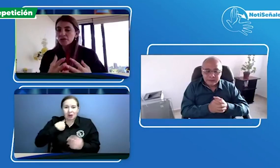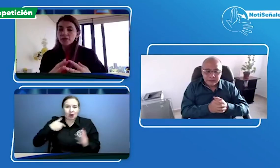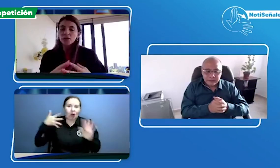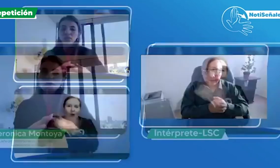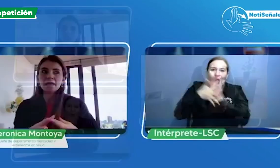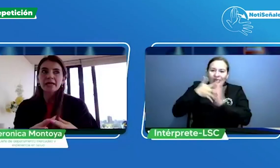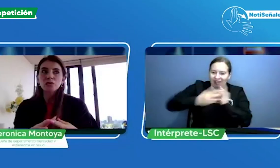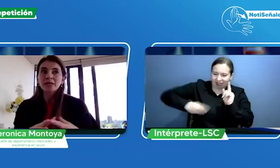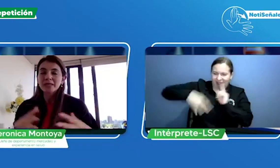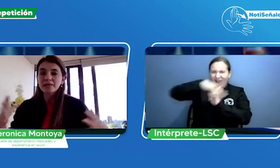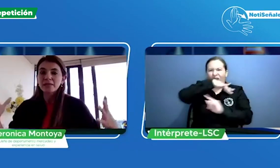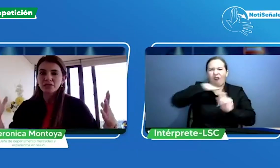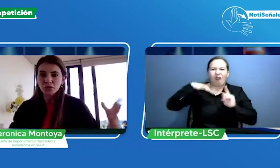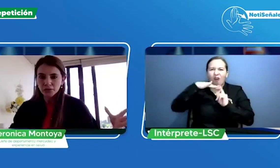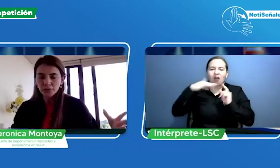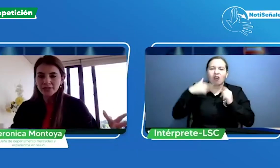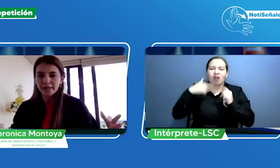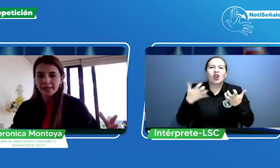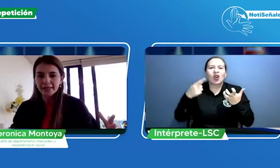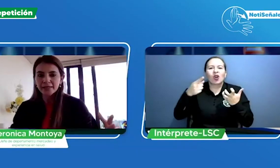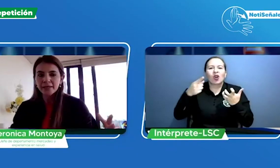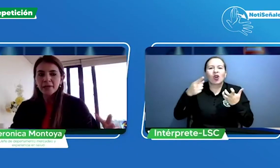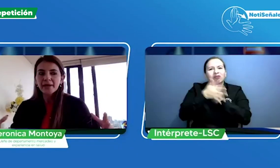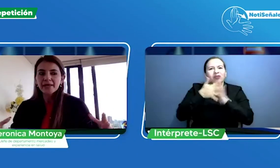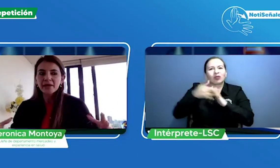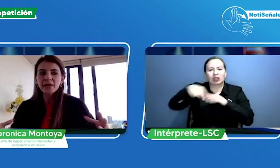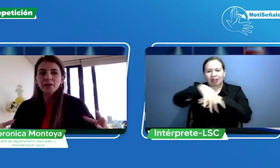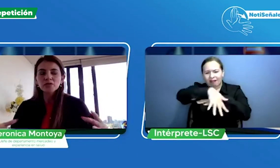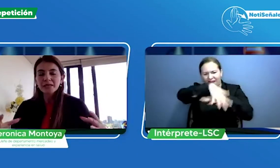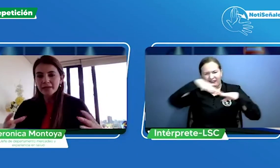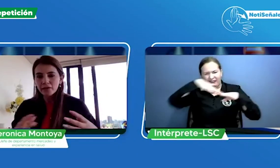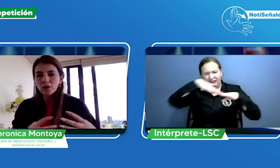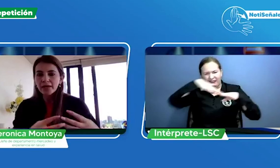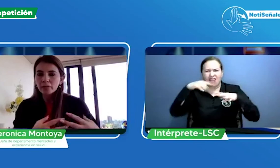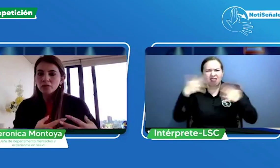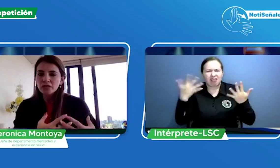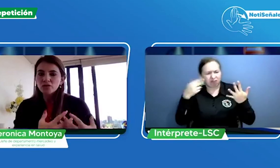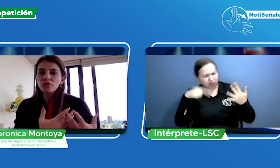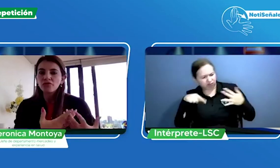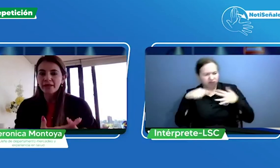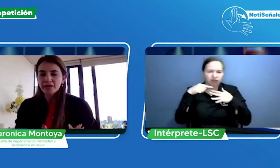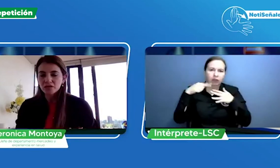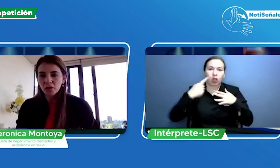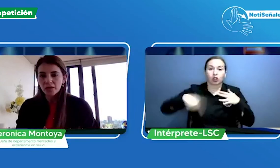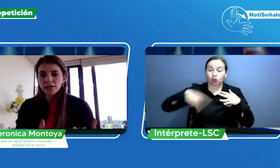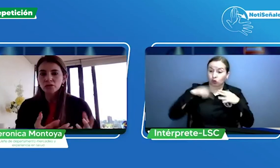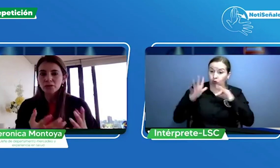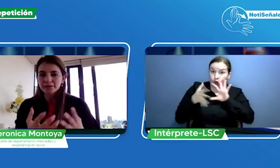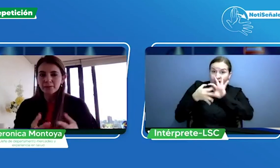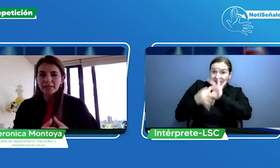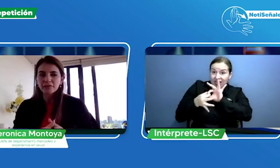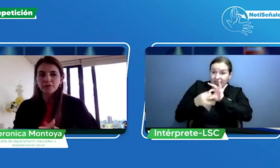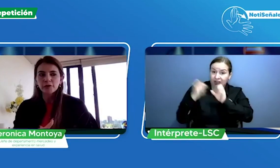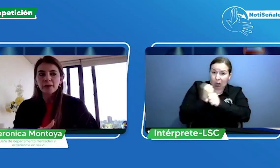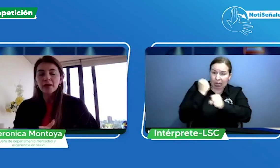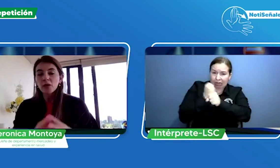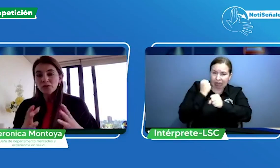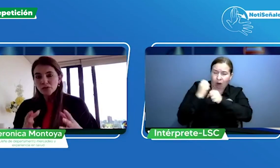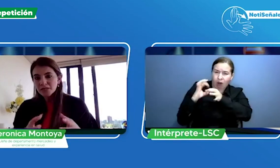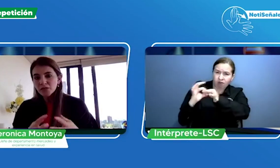quiero contarles cuál es la dimensión de nuestra red para que veamos que el trabajo que hemos hecho con FENASCOL y con nuestra plataforma pues no ha sido